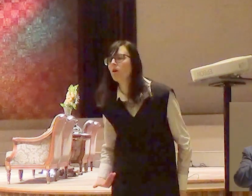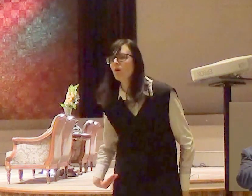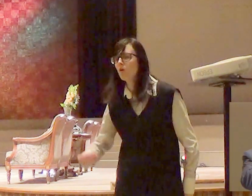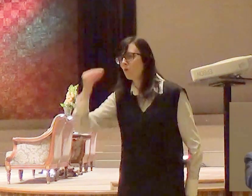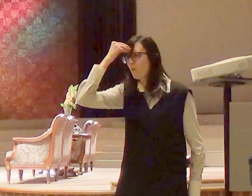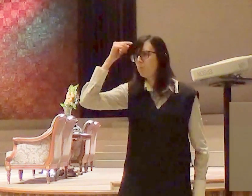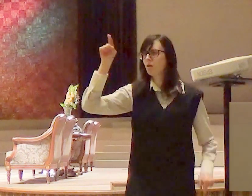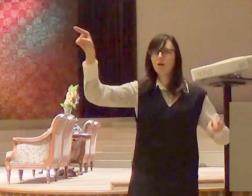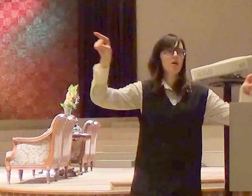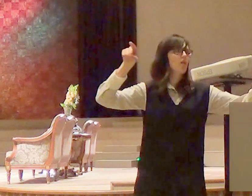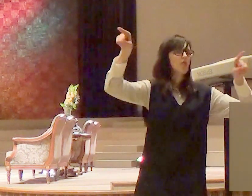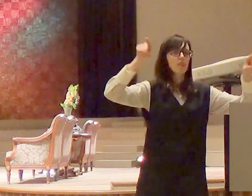dizendo Deus a culpa é tua